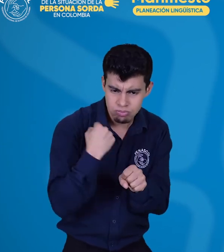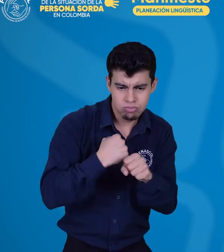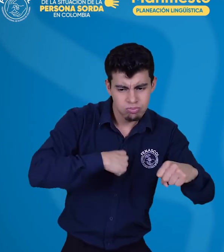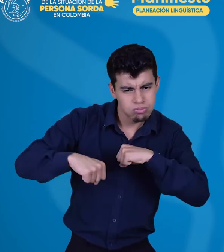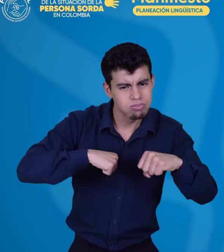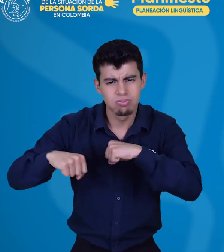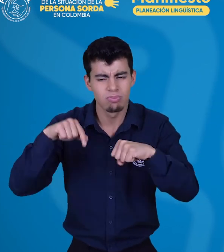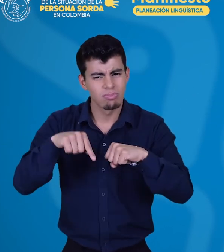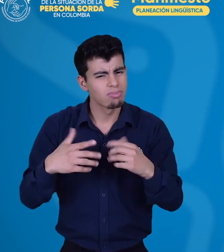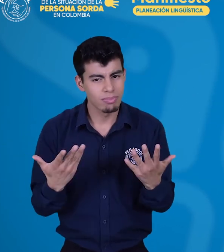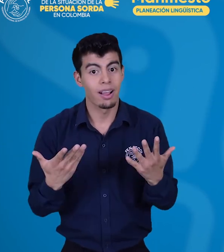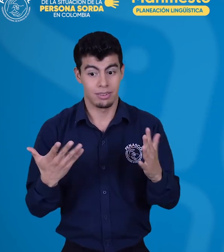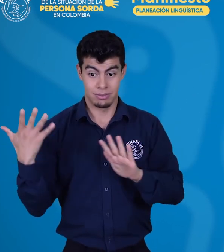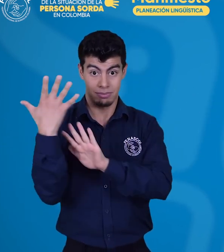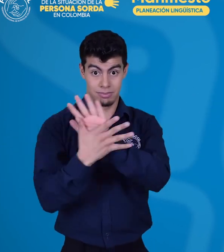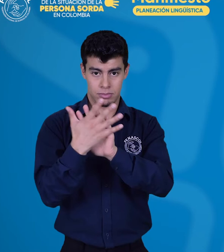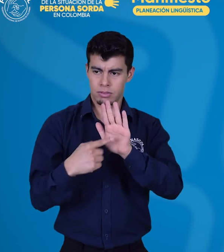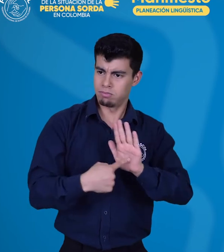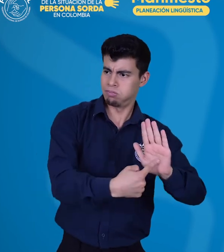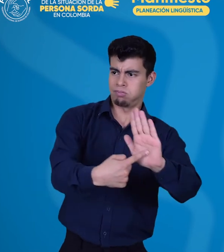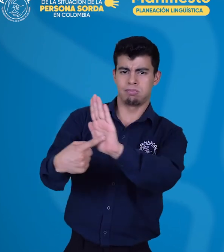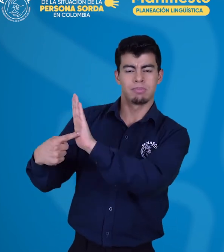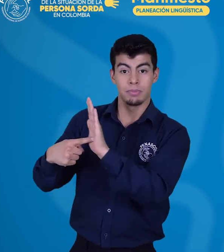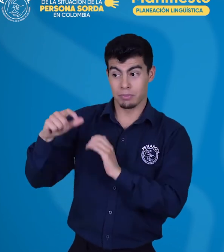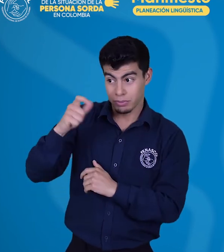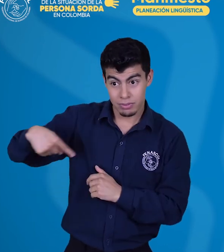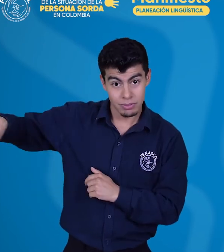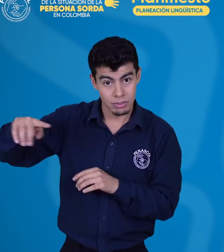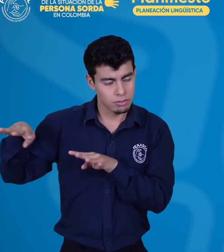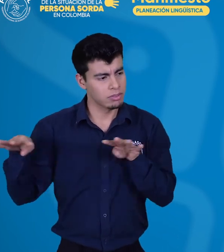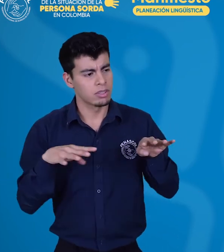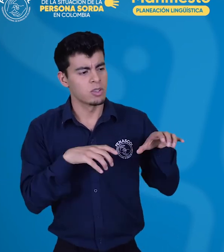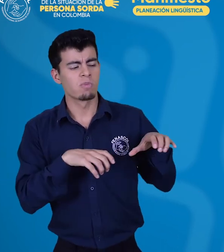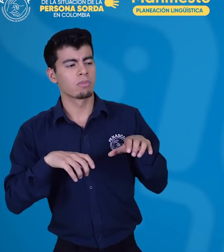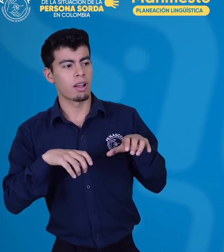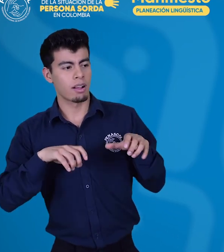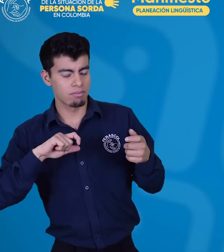al cambio de actitudes frente a la lengua de señas colombiana como lengua viva,